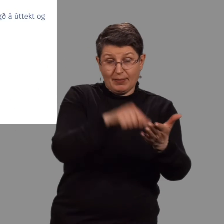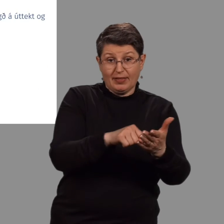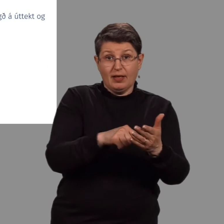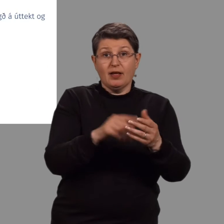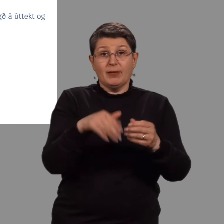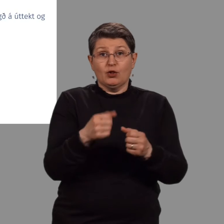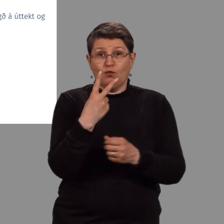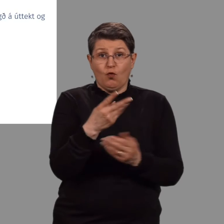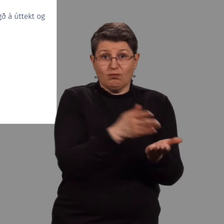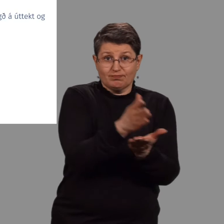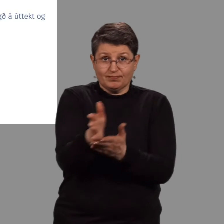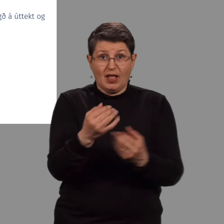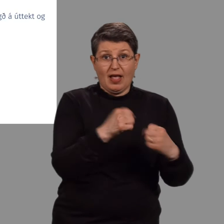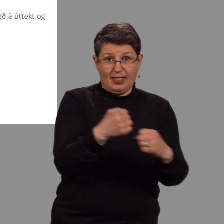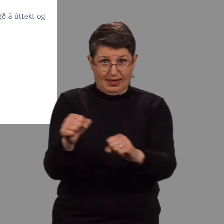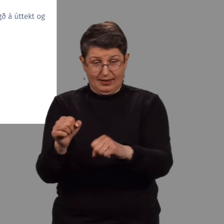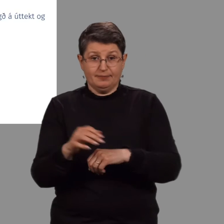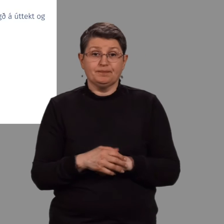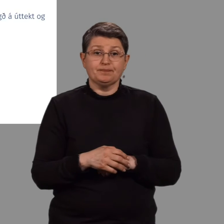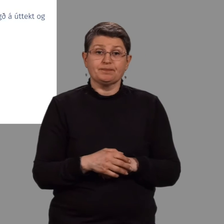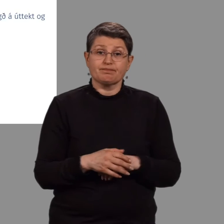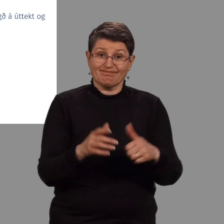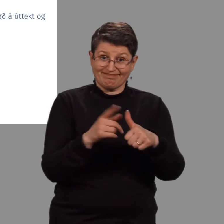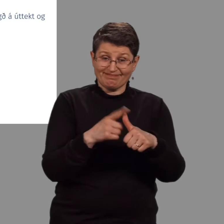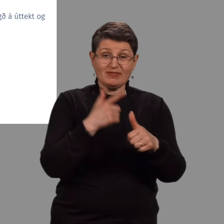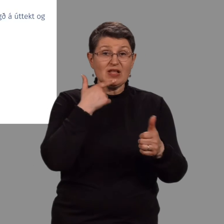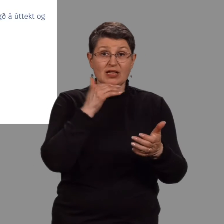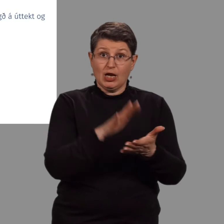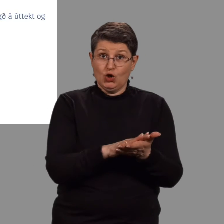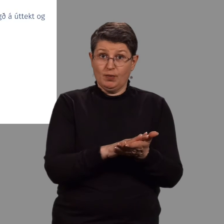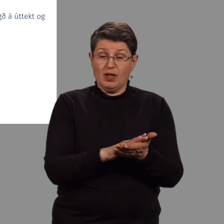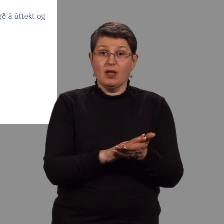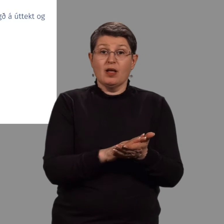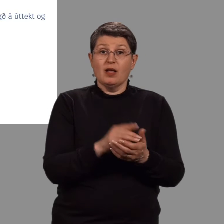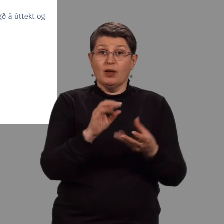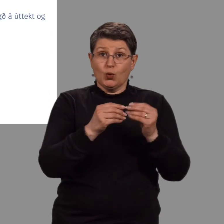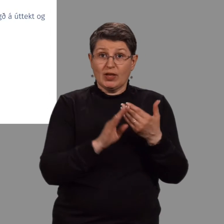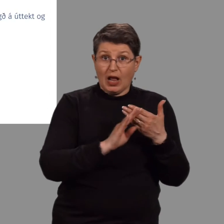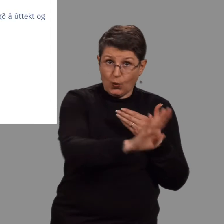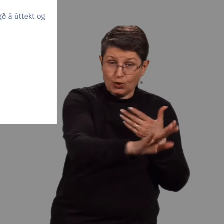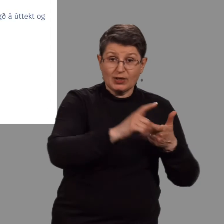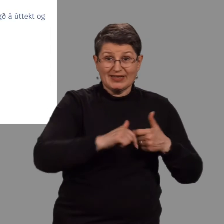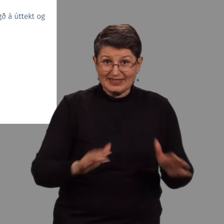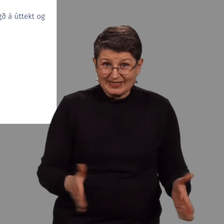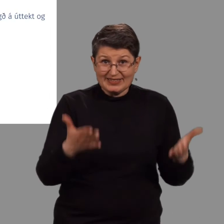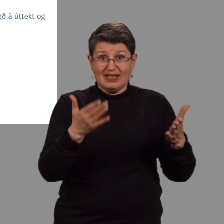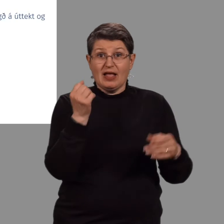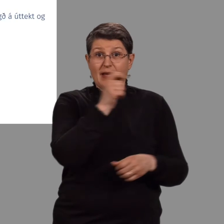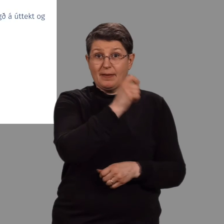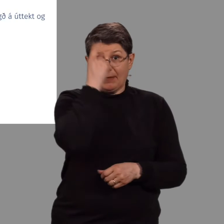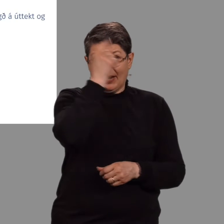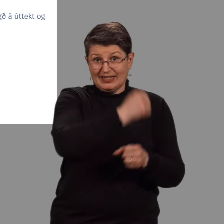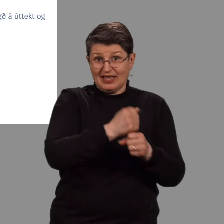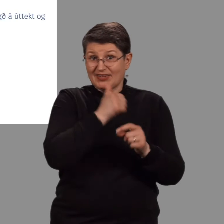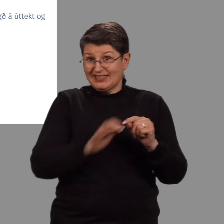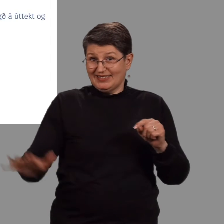ólíkar aðgerðir. Önnur aðgerðin fjallar en það að gera áætlun um að ebla menningar þar sem er um land allt.